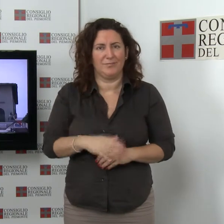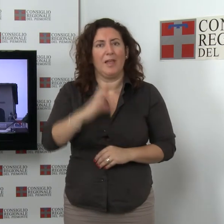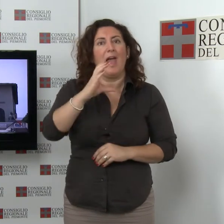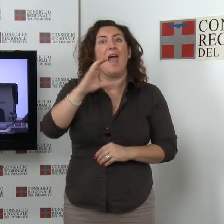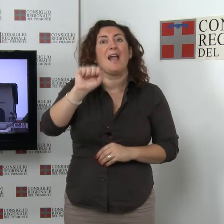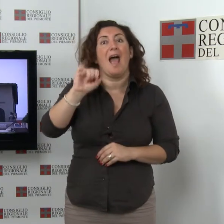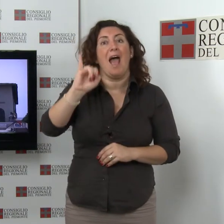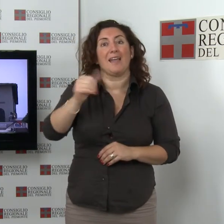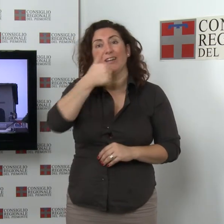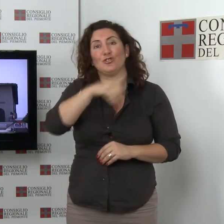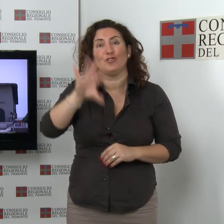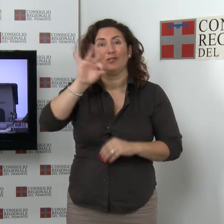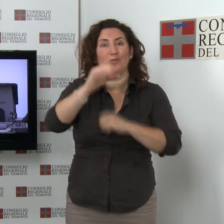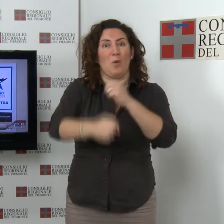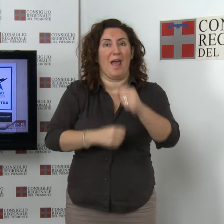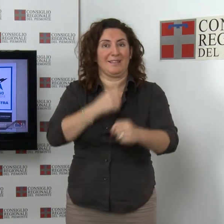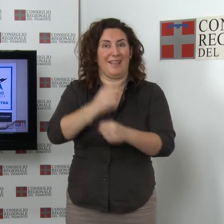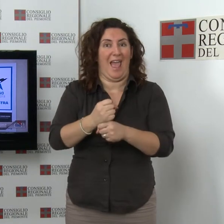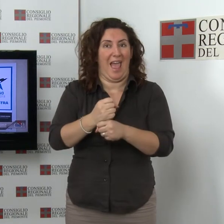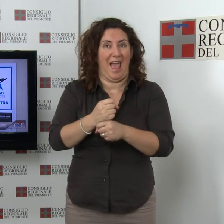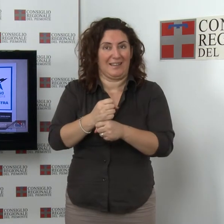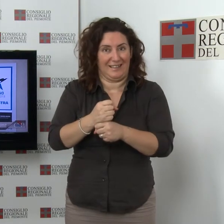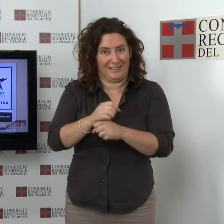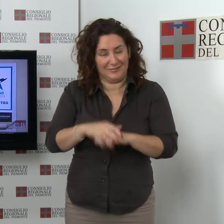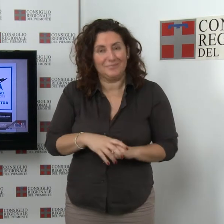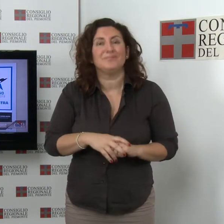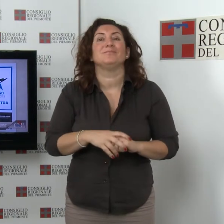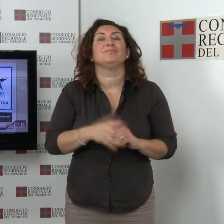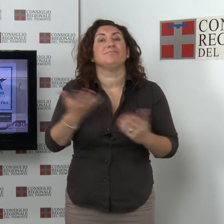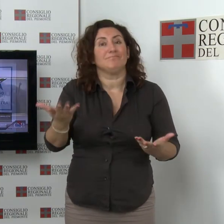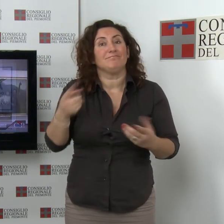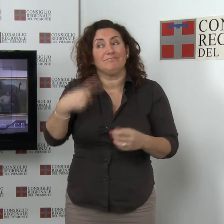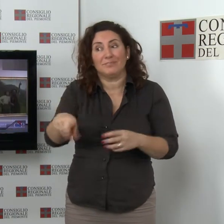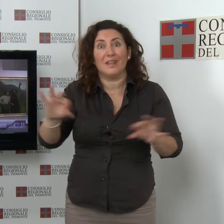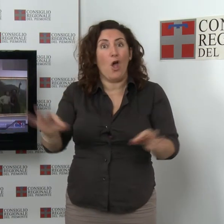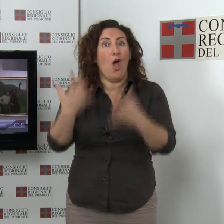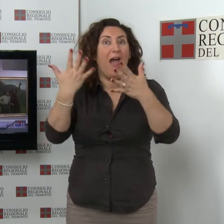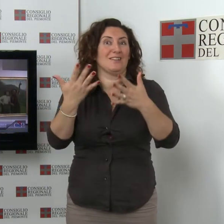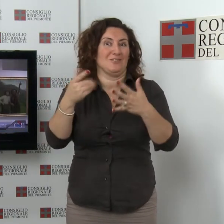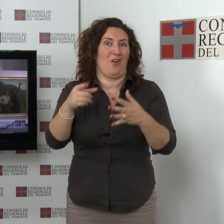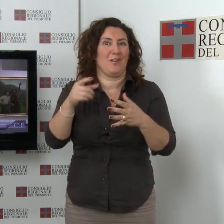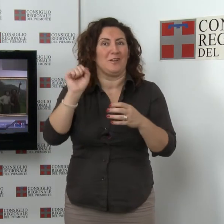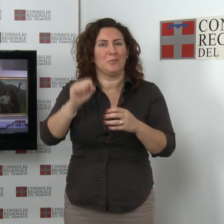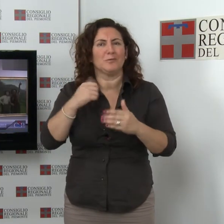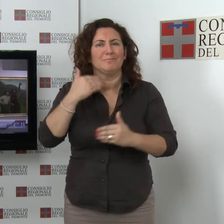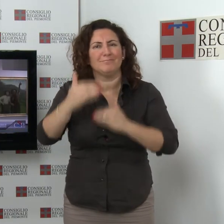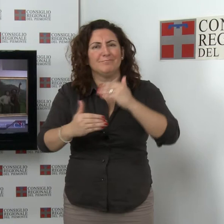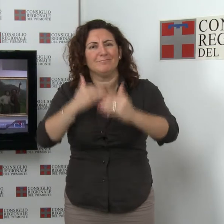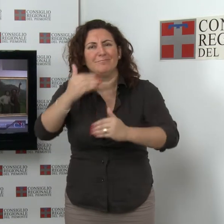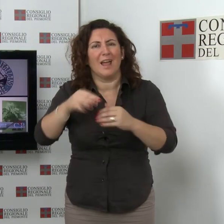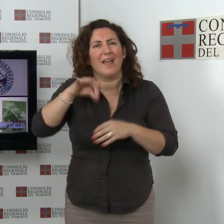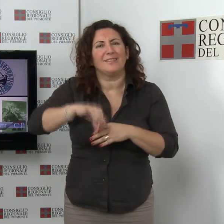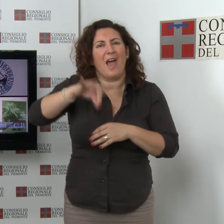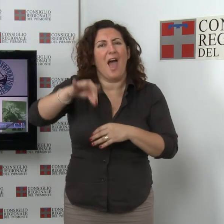L'esposizione del club alpino italiano per CAI 150 è occasione per ripercorrere le tappe salienti che hanno